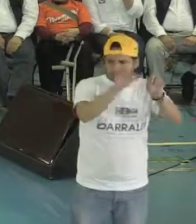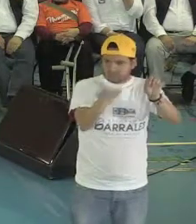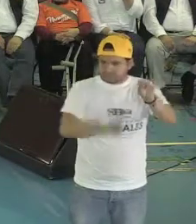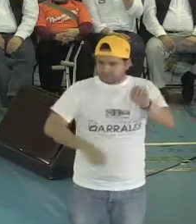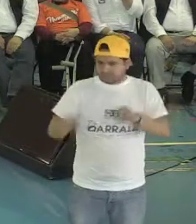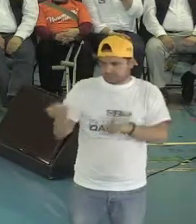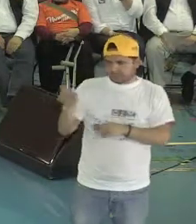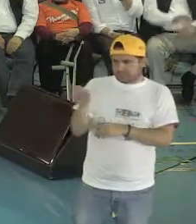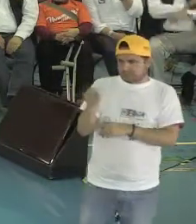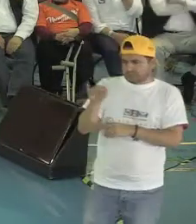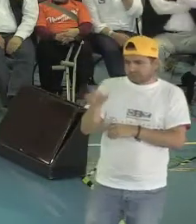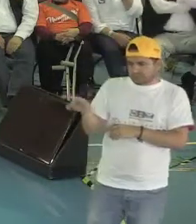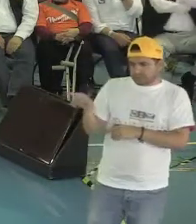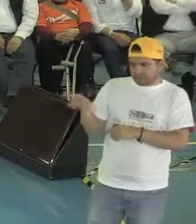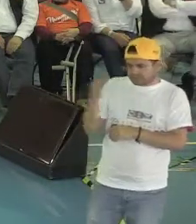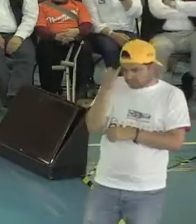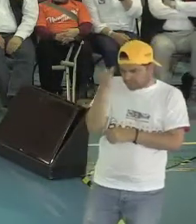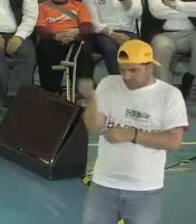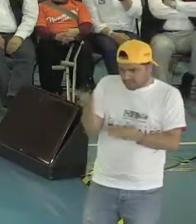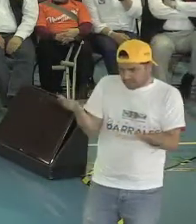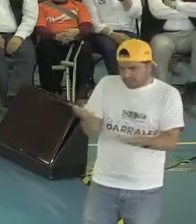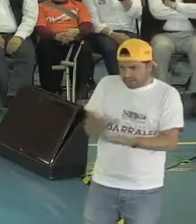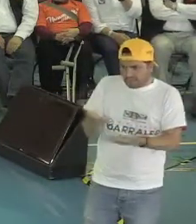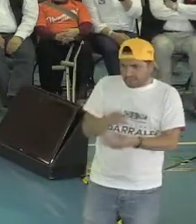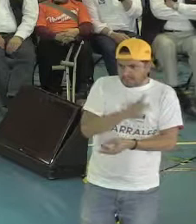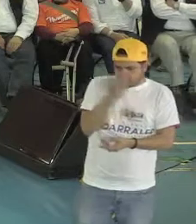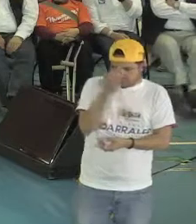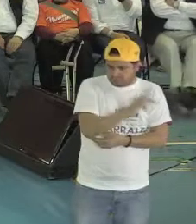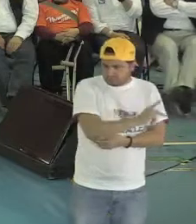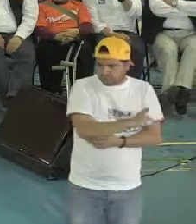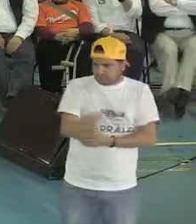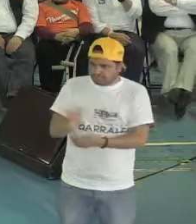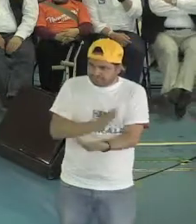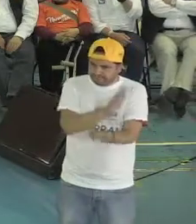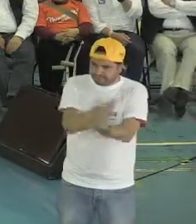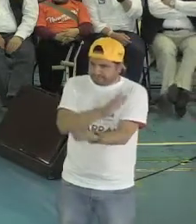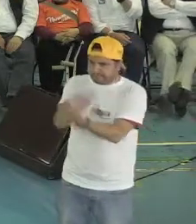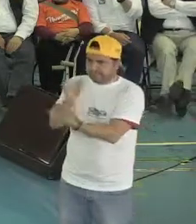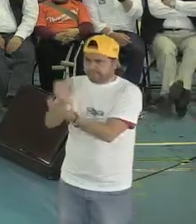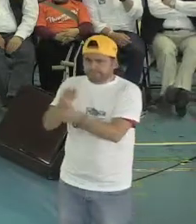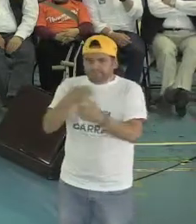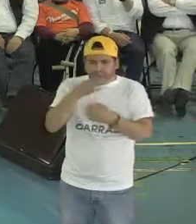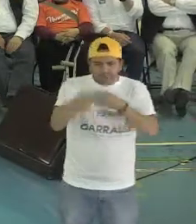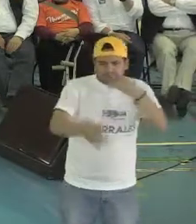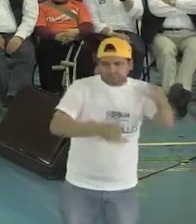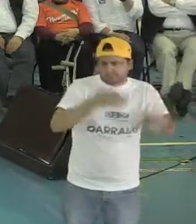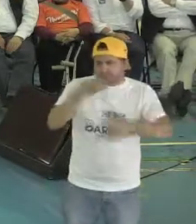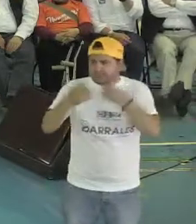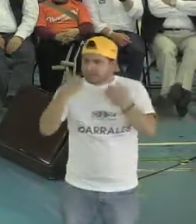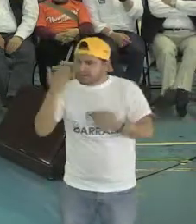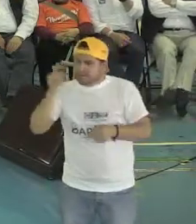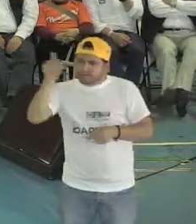Imagínense si nos dedicáramos a conocerla, a promoverla, a presumirla, a hablar de nuestros museos,